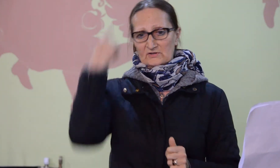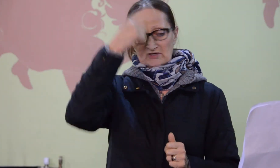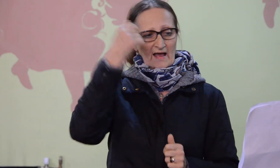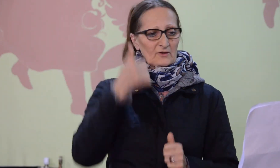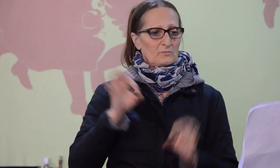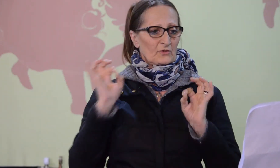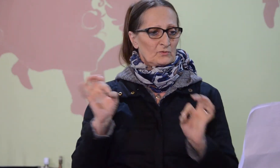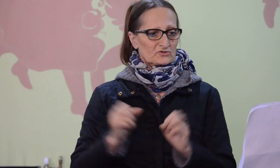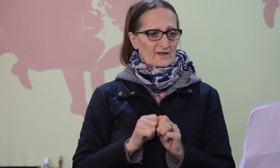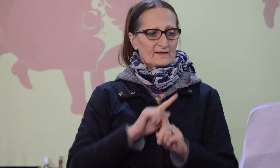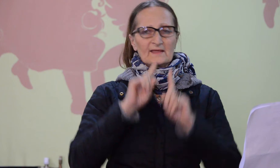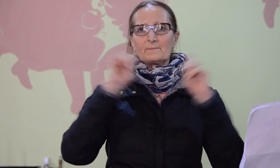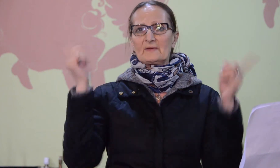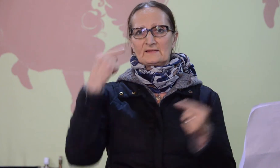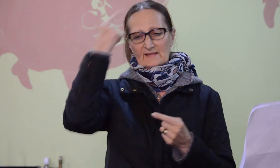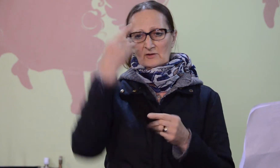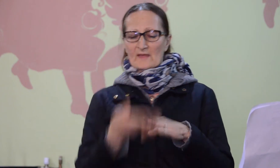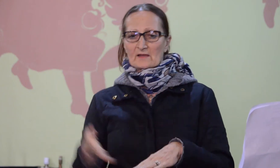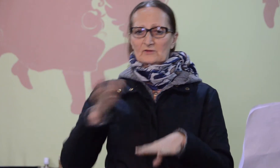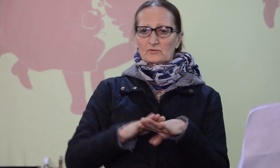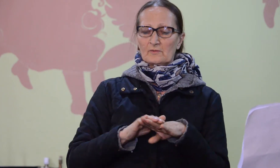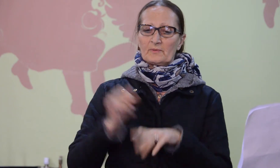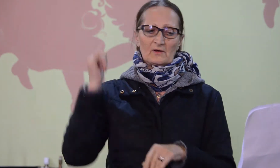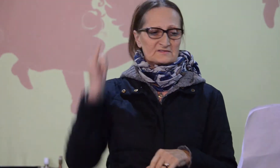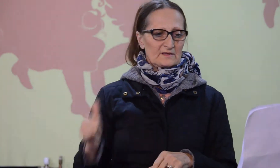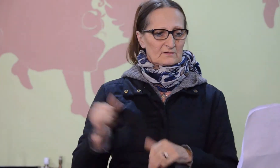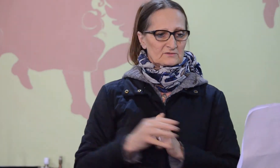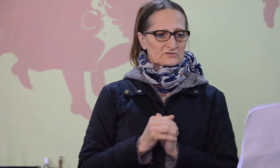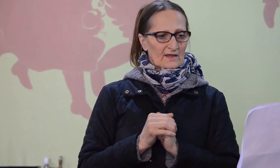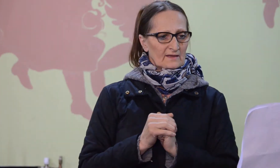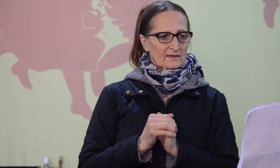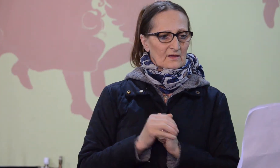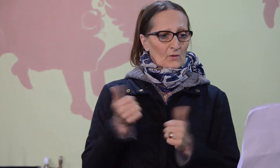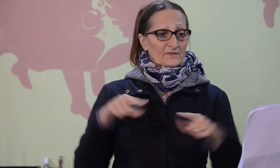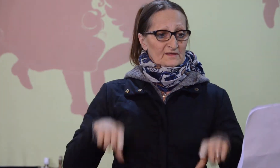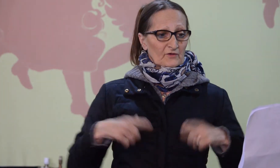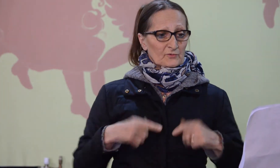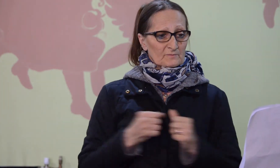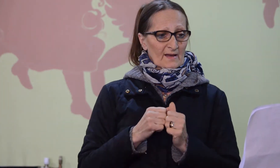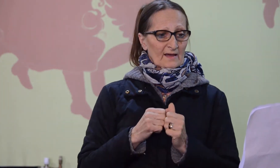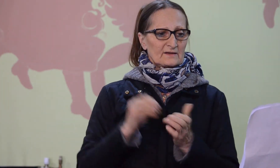több a valóság. Hogy itt vagyok már, és még itt vagyok, s tanúskodom a napról, hogy ragyog.